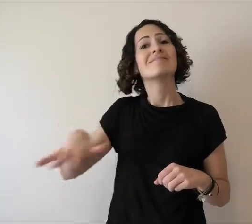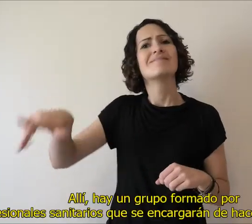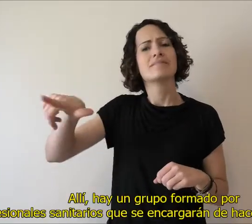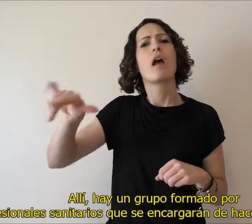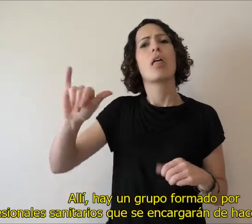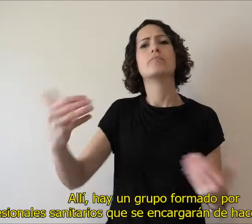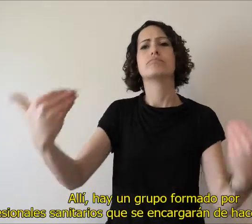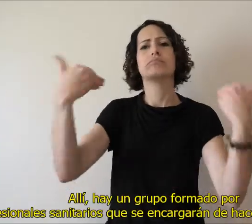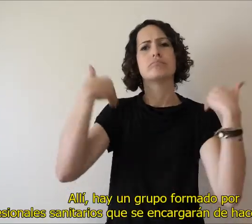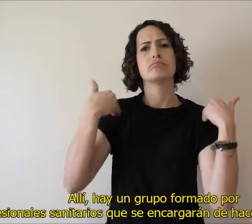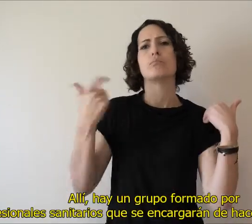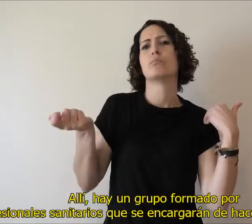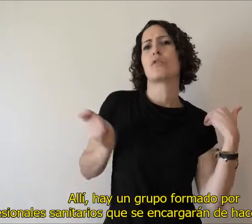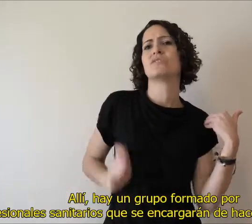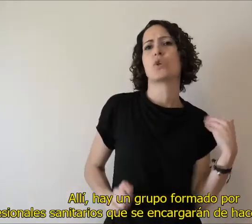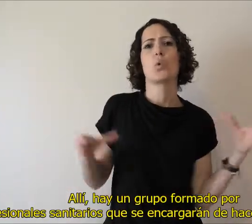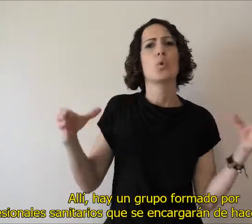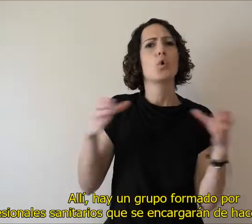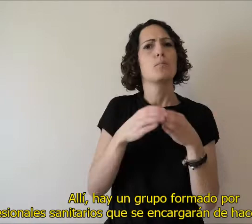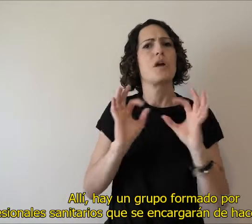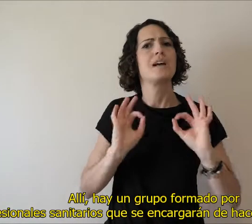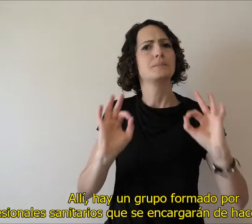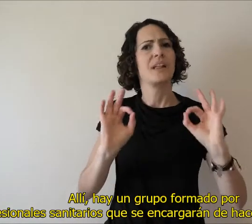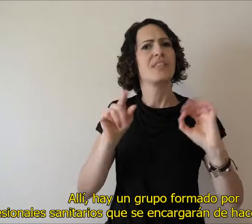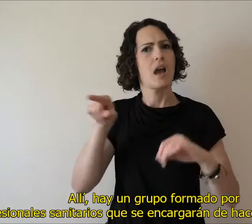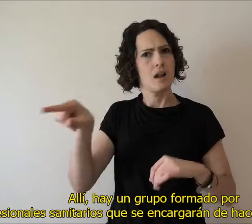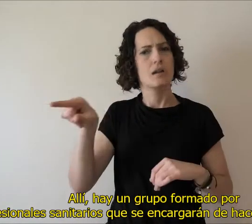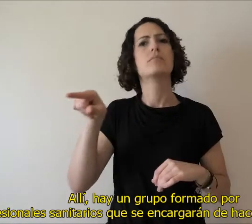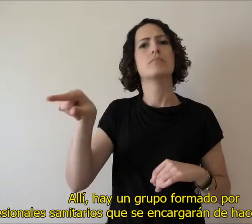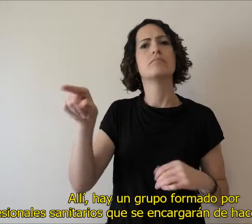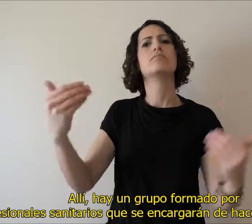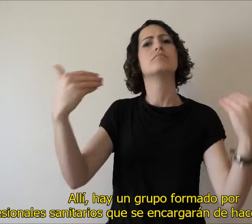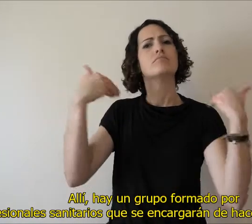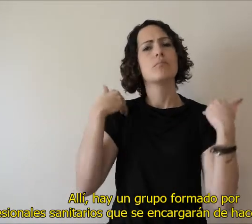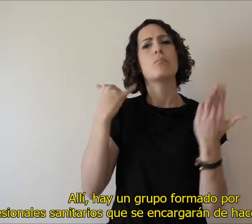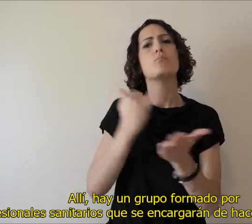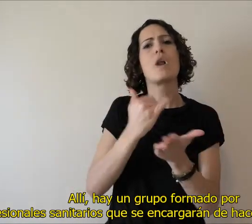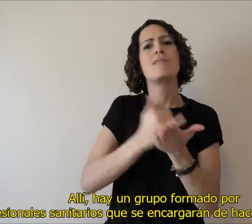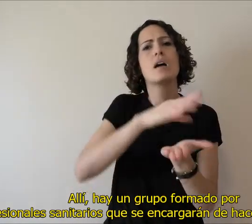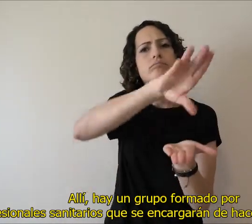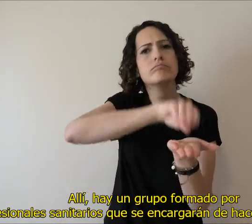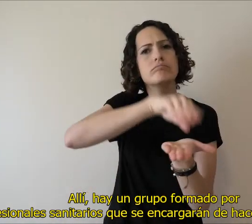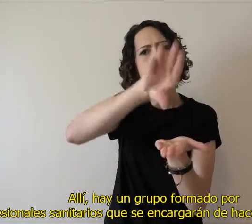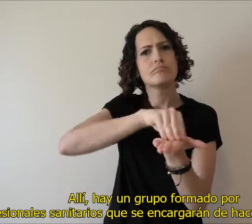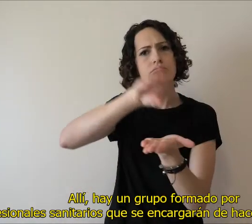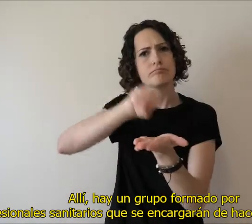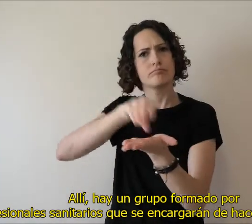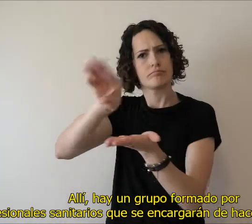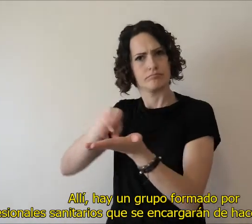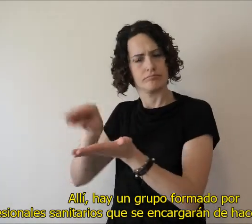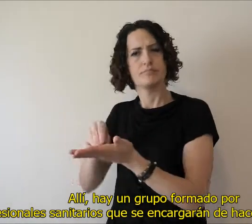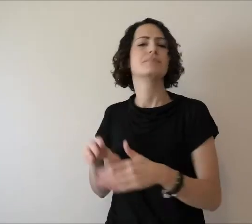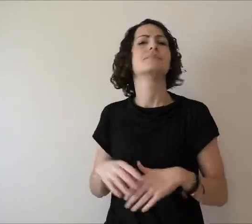Allí hay un grupo formado por profesionales sanitarios que se encargarán de hacer esta prueba,